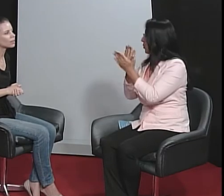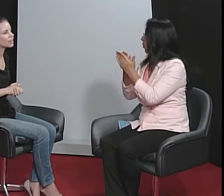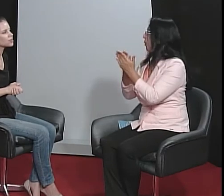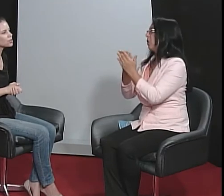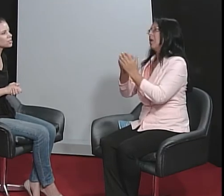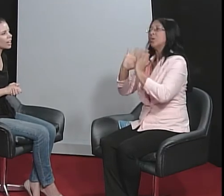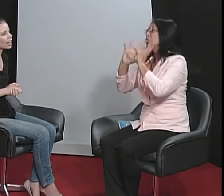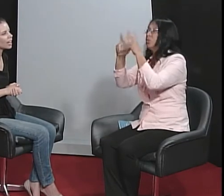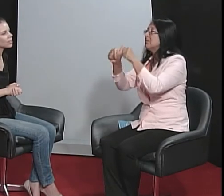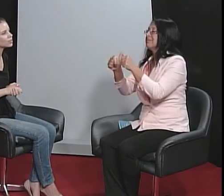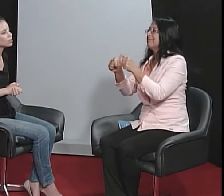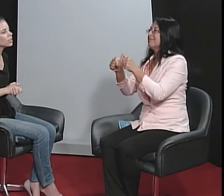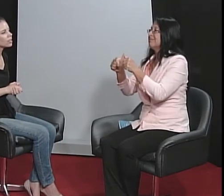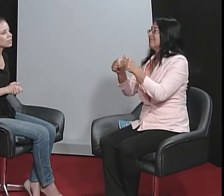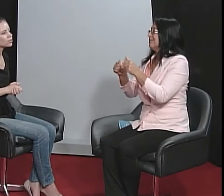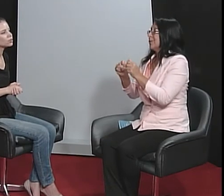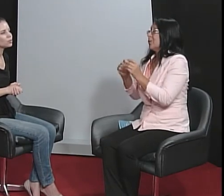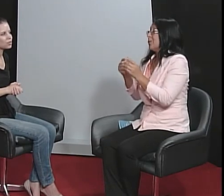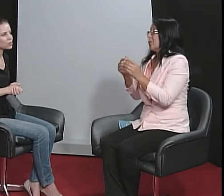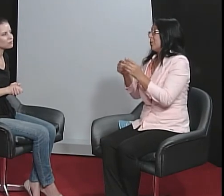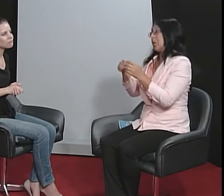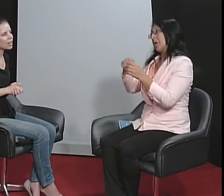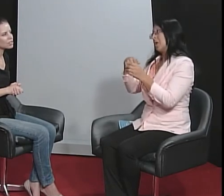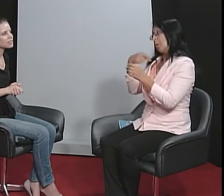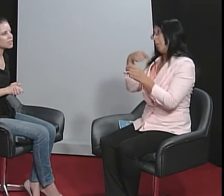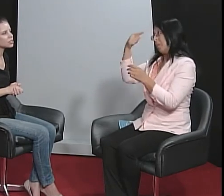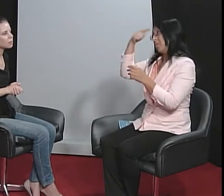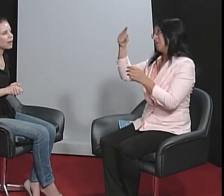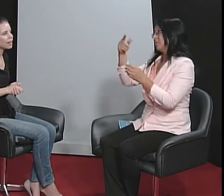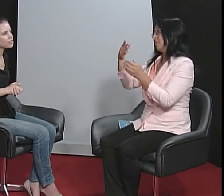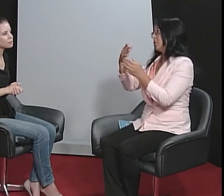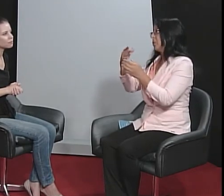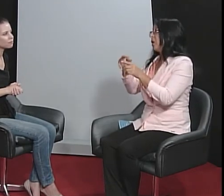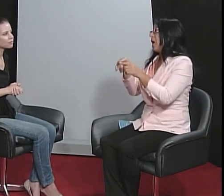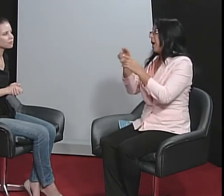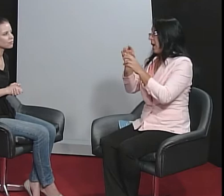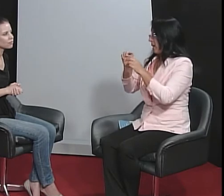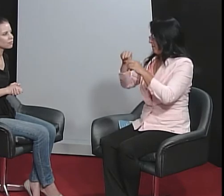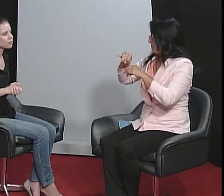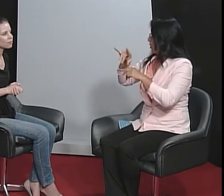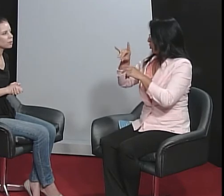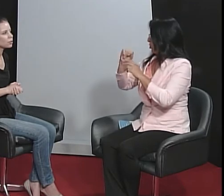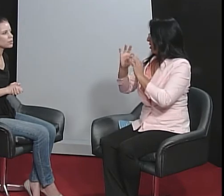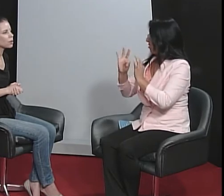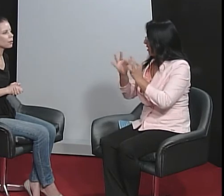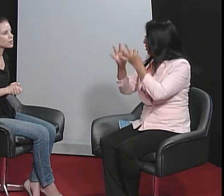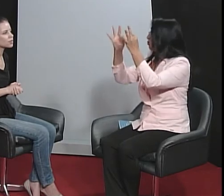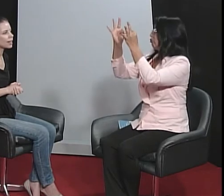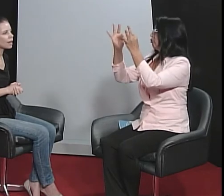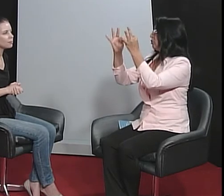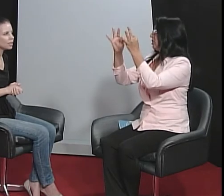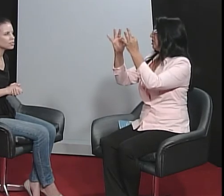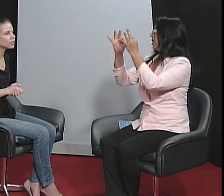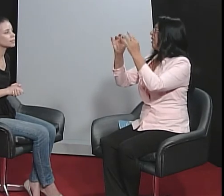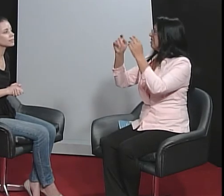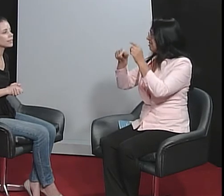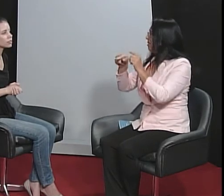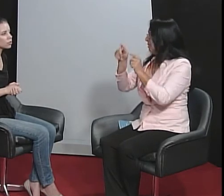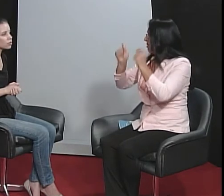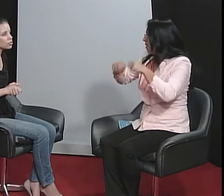né, do sujeito. Tudo isso, a gente sente que perde. Por isso, penso, né, que a mídia tem tanta tecnologia,